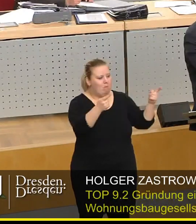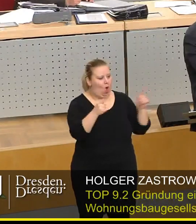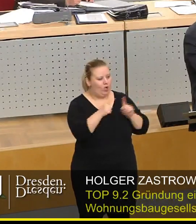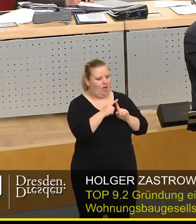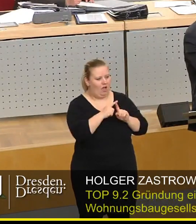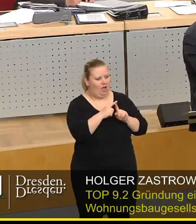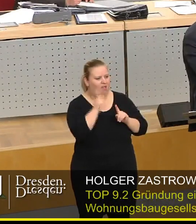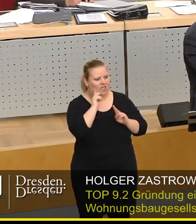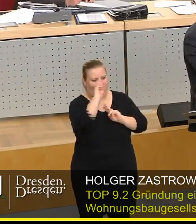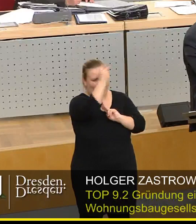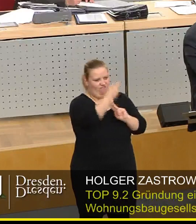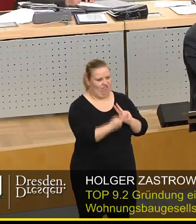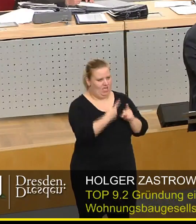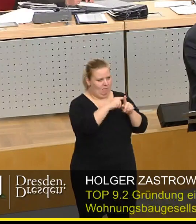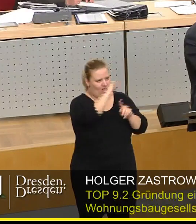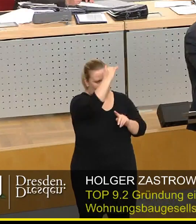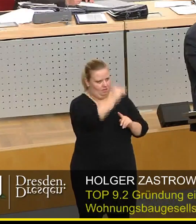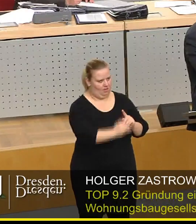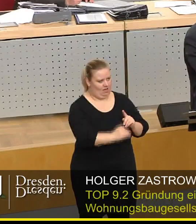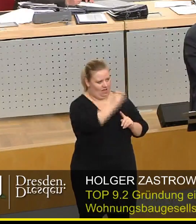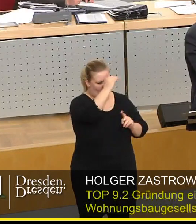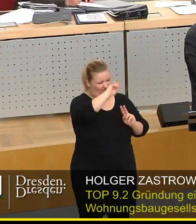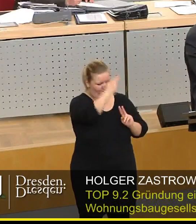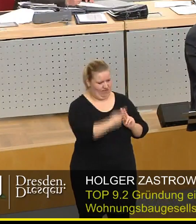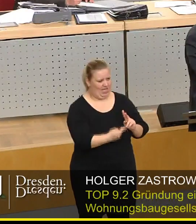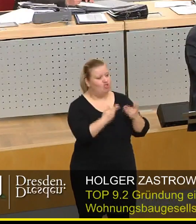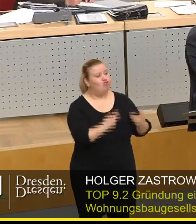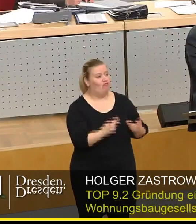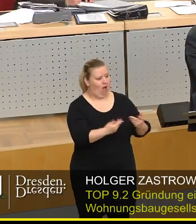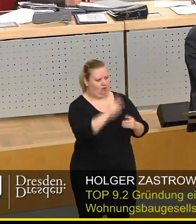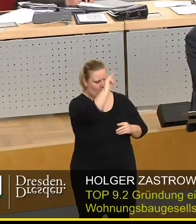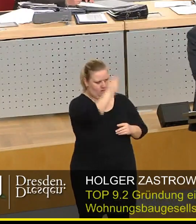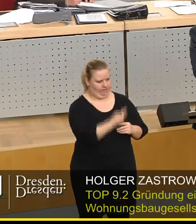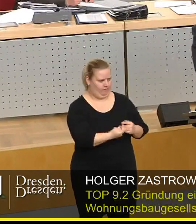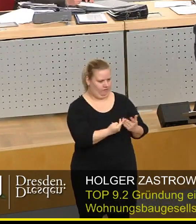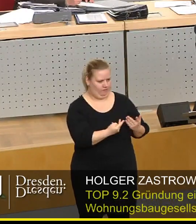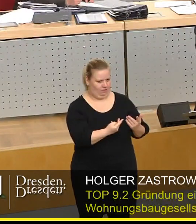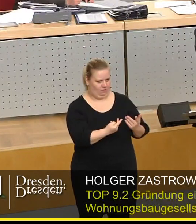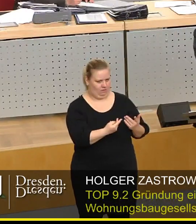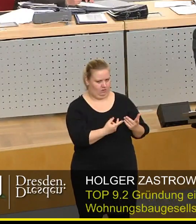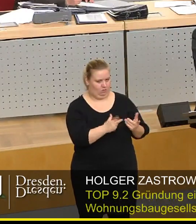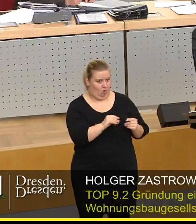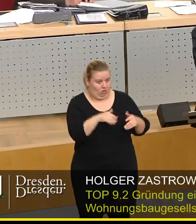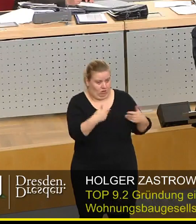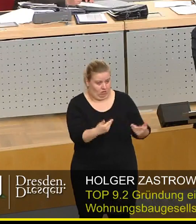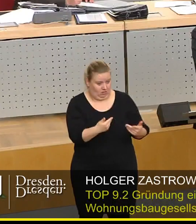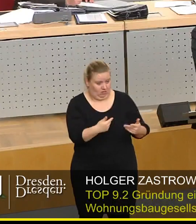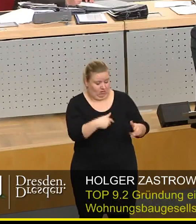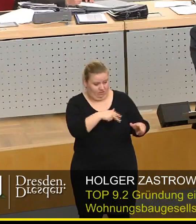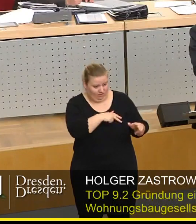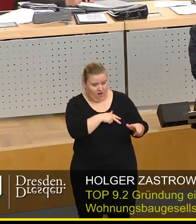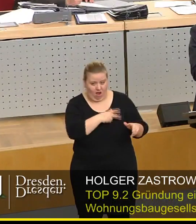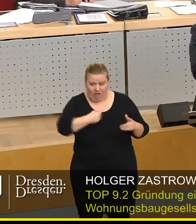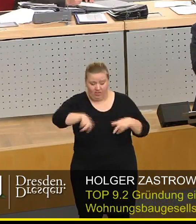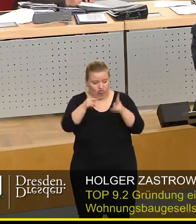einer homogenen Mieterstruktur. Homogen, schwach, meine Damen und Herren. Was Sie machen, ist ein Vergehen